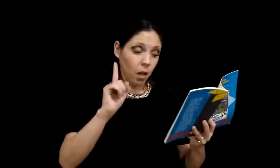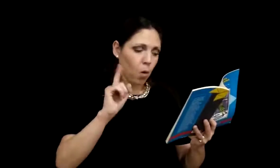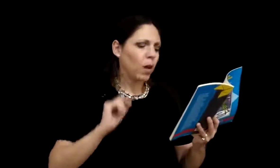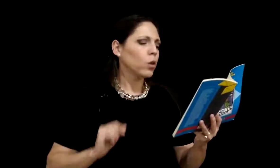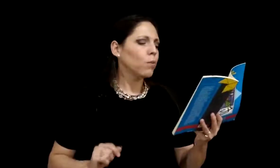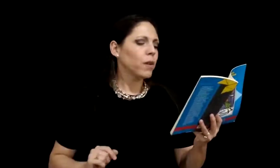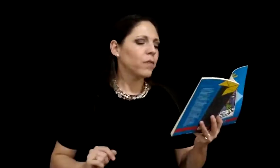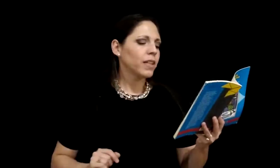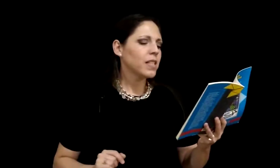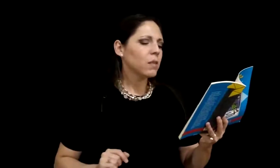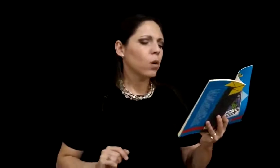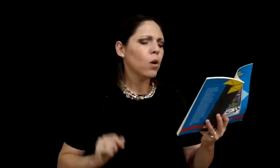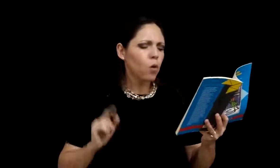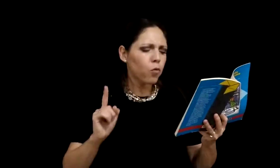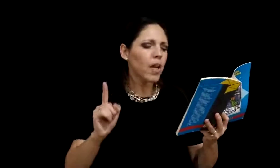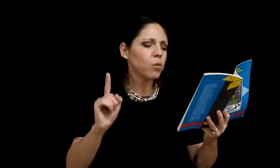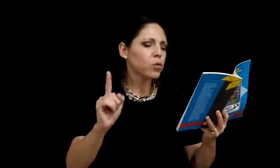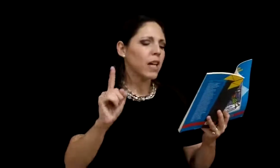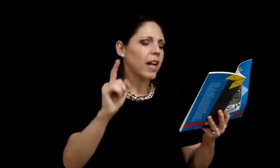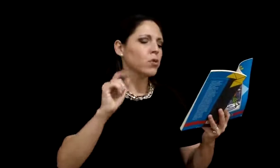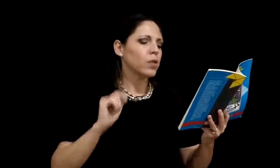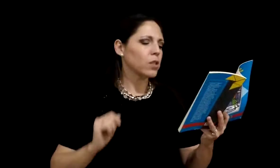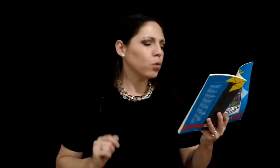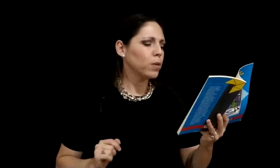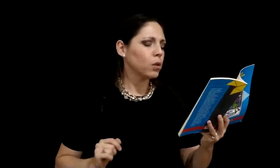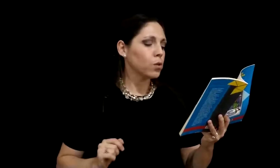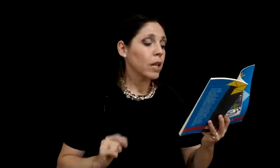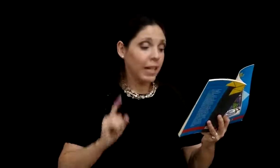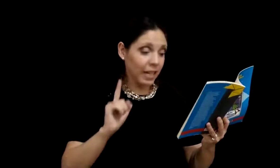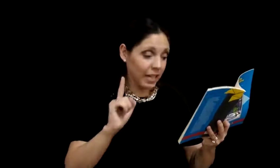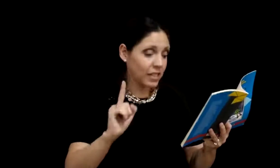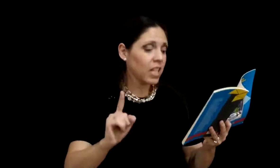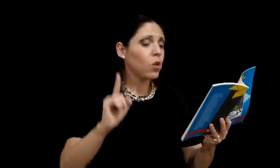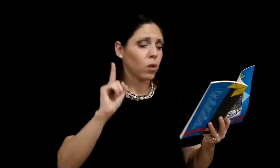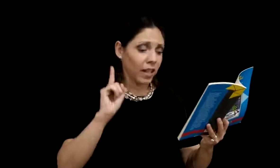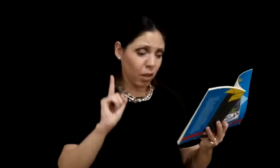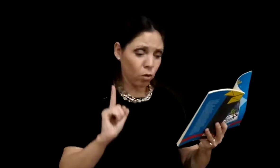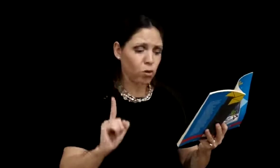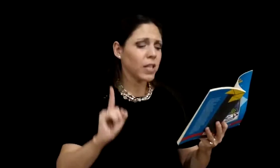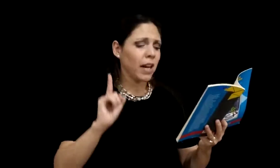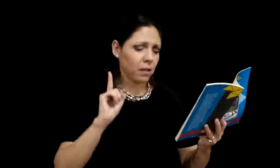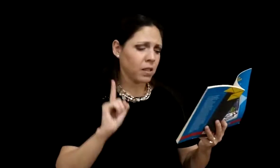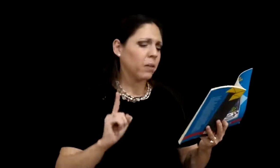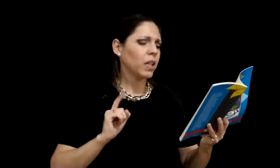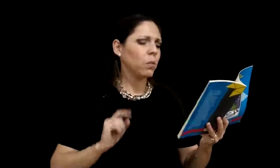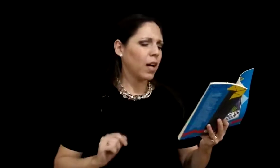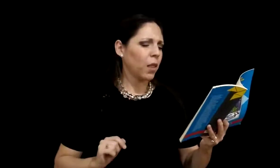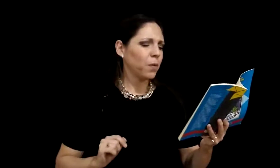Cuando don perfectísimo fue a buscar a sus exúbditos y les dijo que reconocía que estaba equivocado,